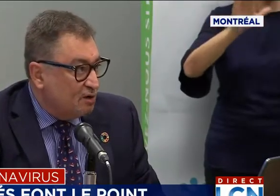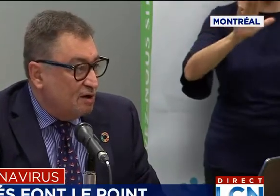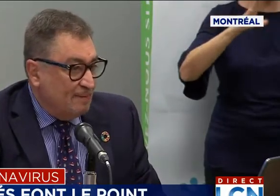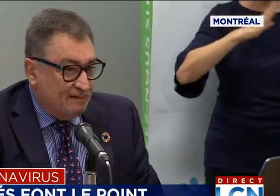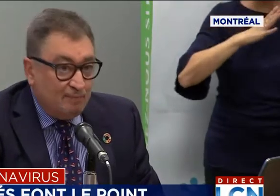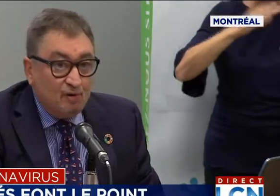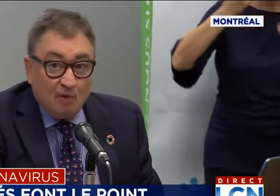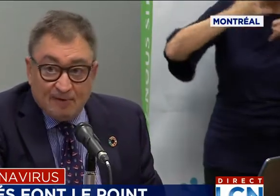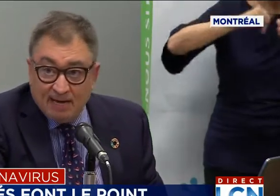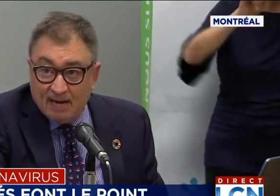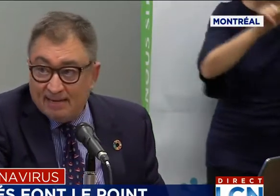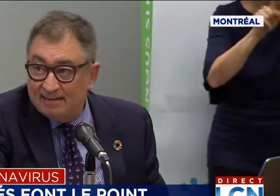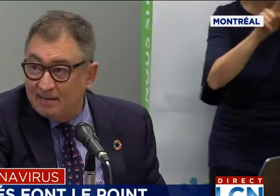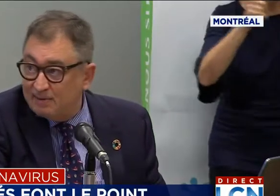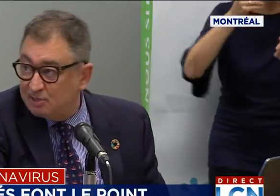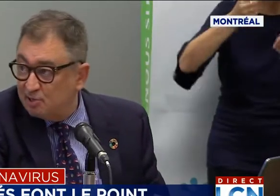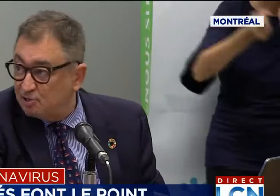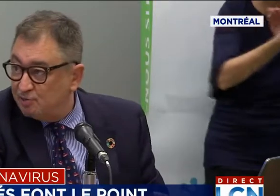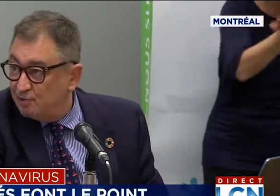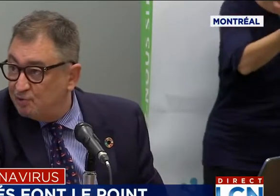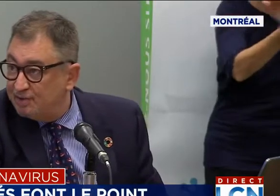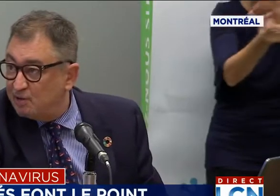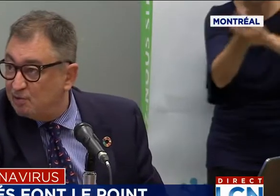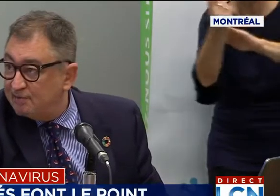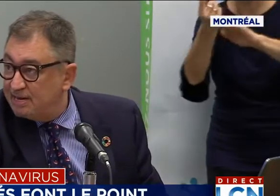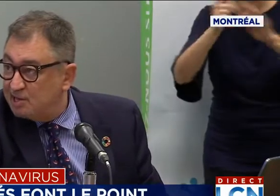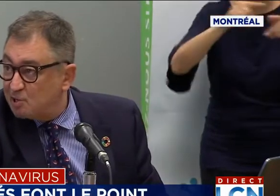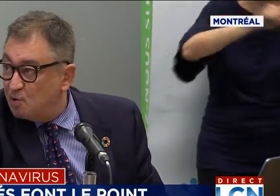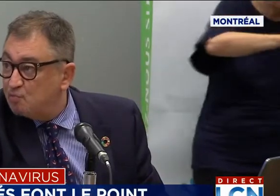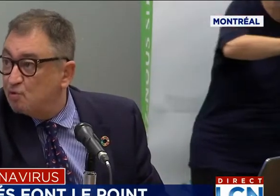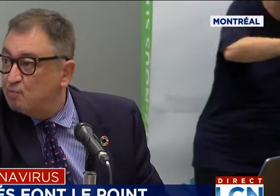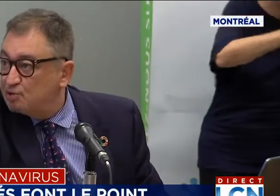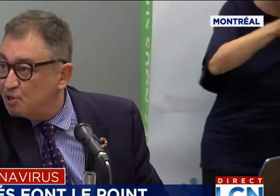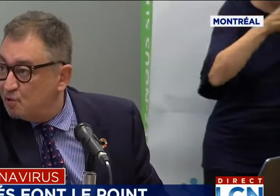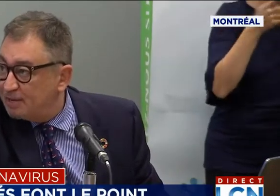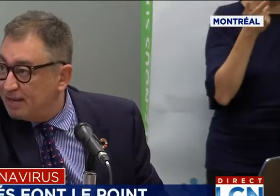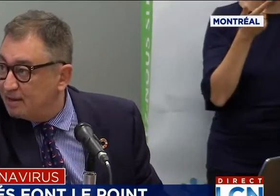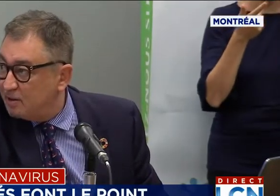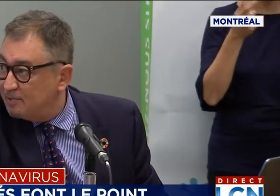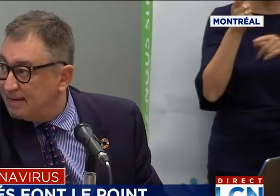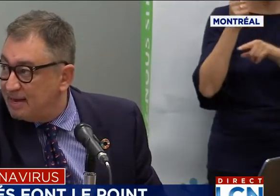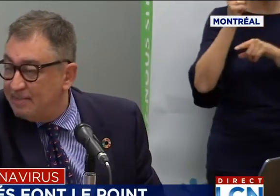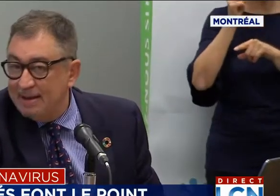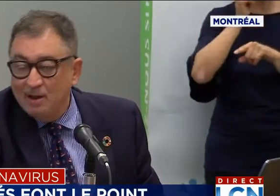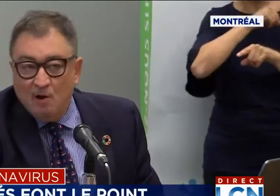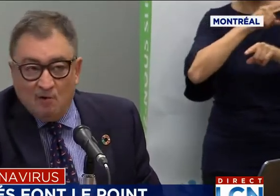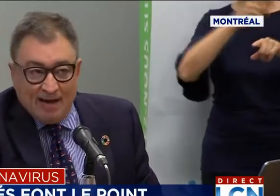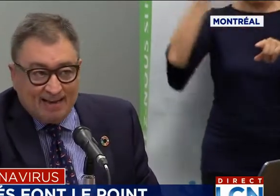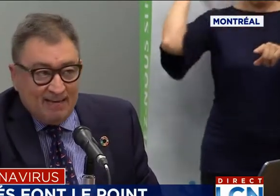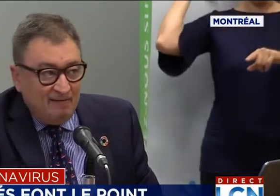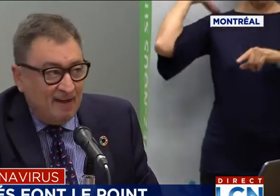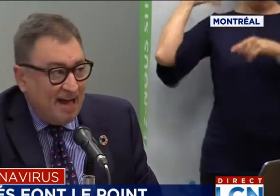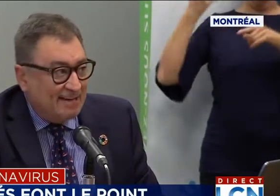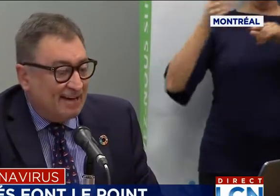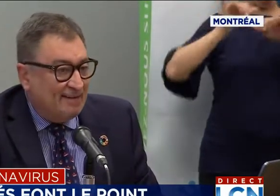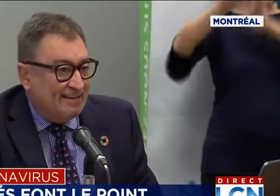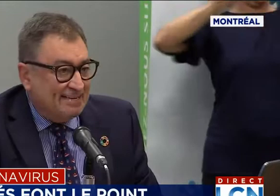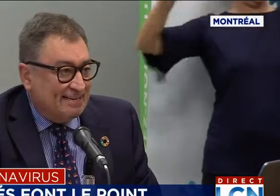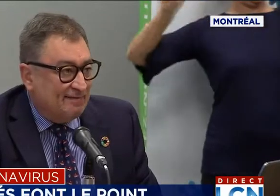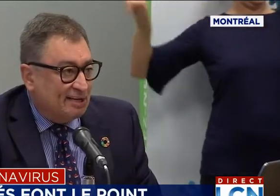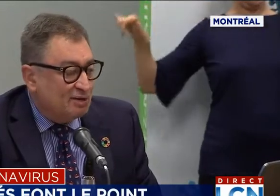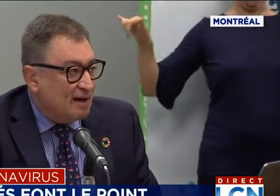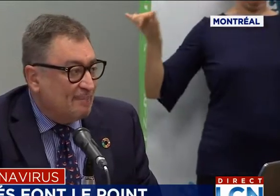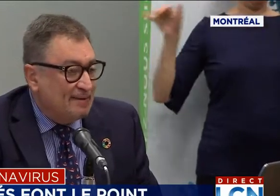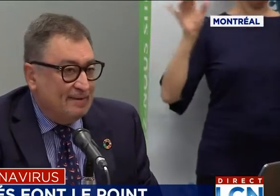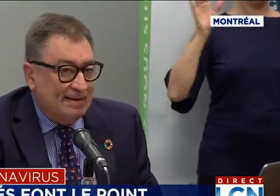cas qui sont parfois plus compliqués à enquêter parce que, vu qu'on a déconfiné, les gens ont eu beaucoup plus de contacts comme tels, mais on arrive à travers